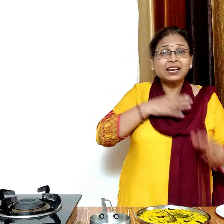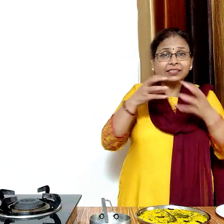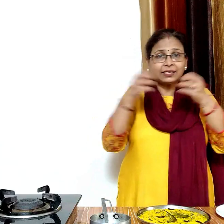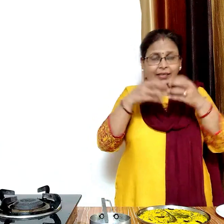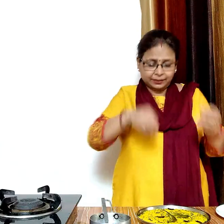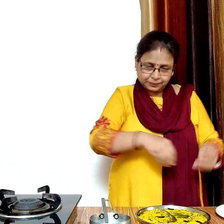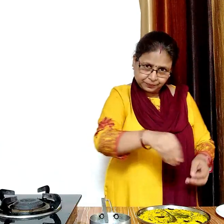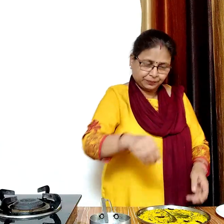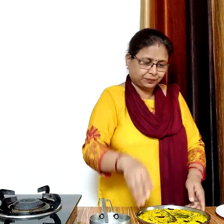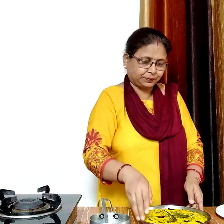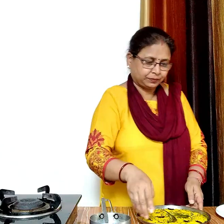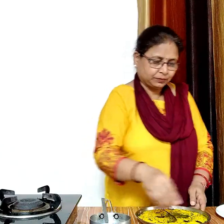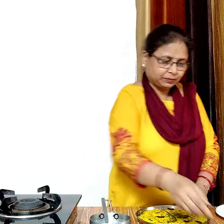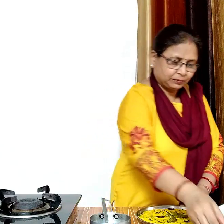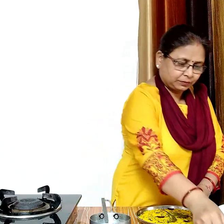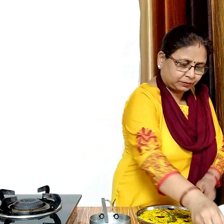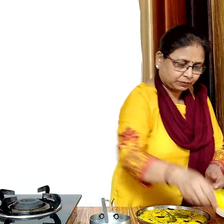अब ढोगले पर कुछ कटा हुआ हरा धनिया